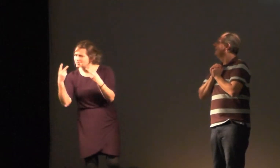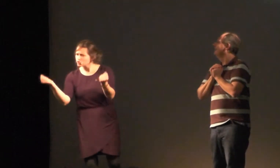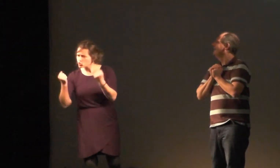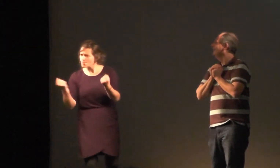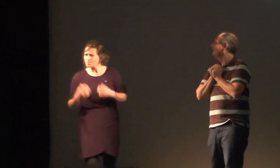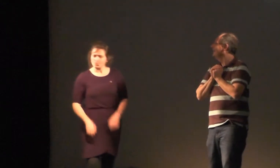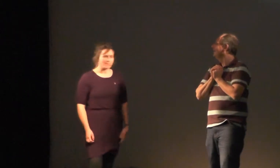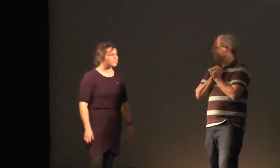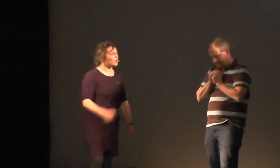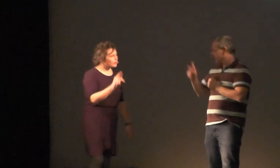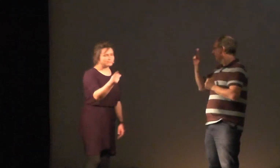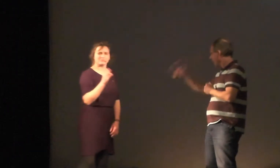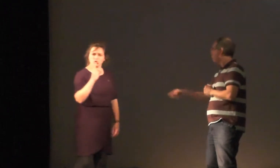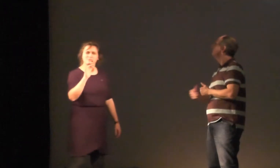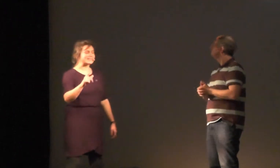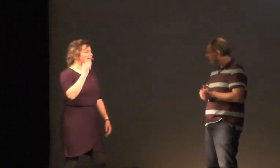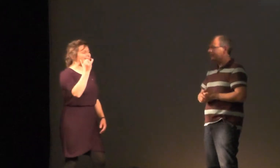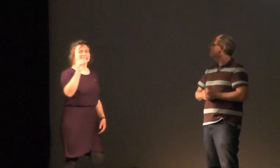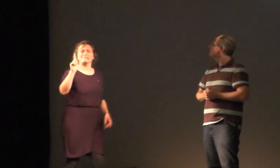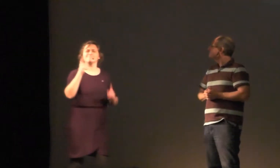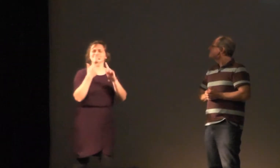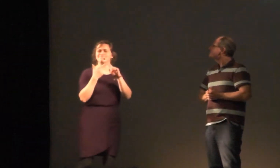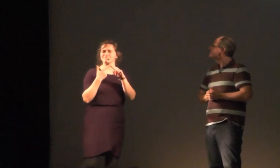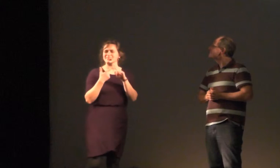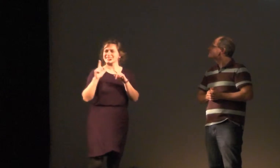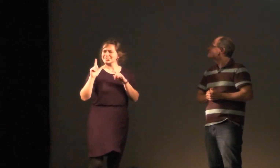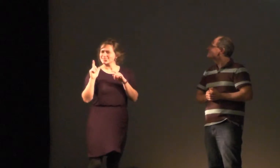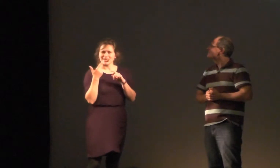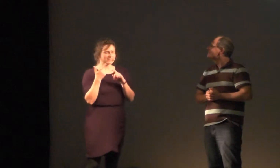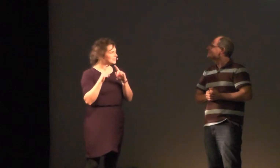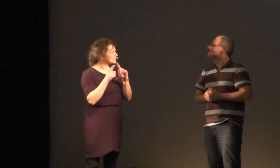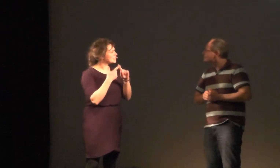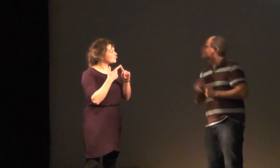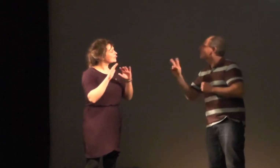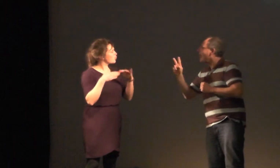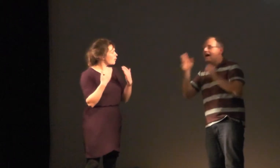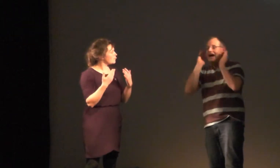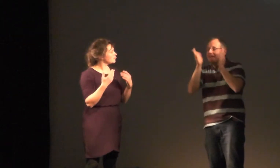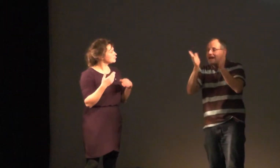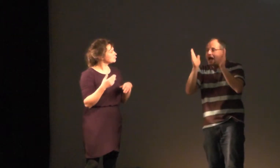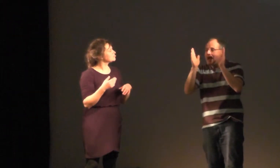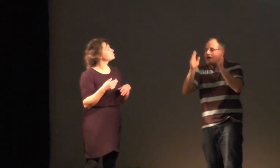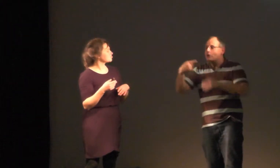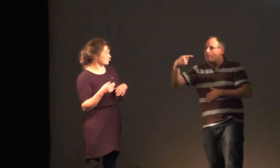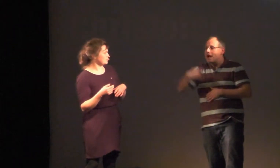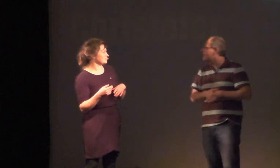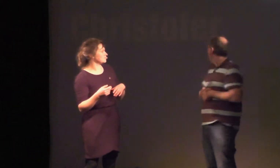Okay, genau. Das ist eure Aufgabe. Da müsst ihr gut nachkommen. Das applaudieren. Okay, prima. Jetzt der zweite Slammer. Wer ist das? Der zweite ist